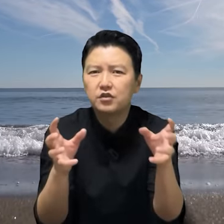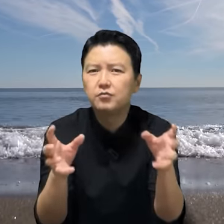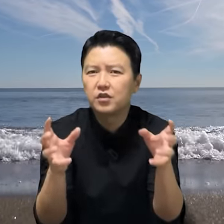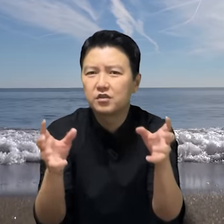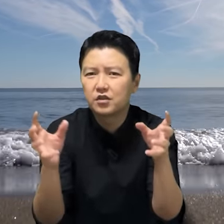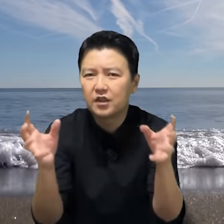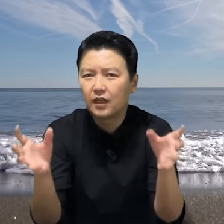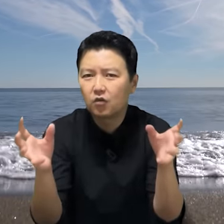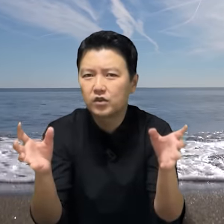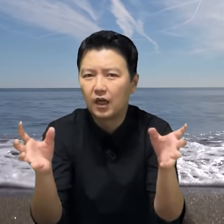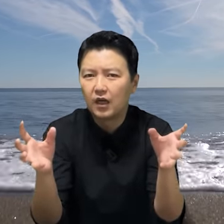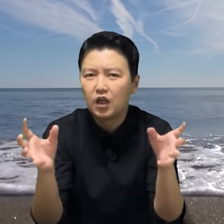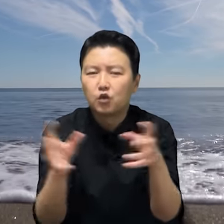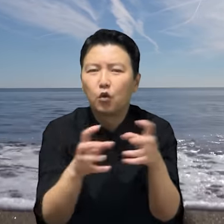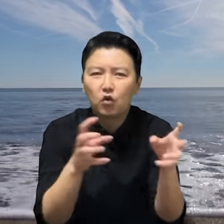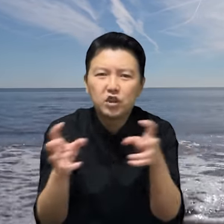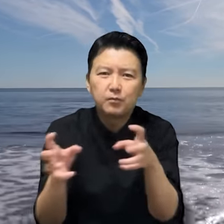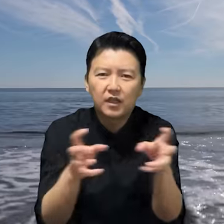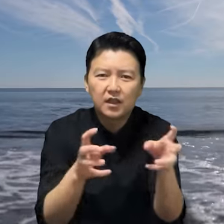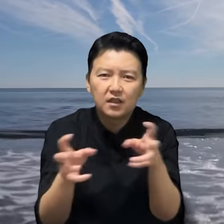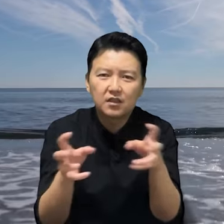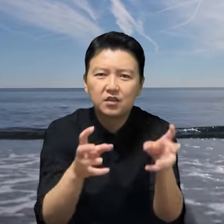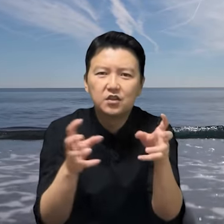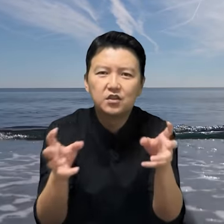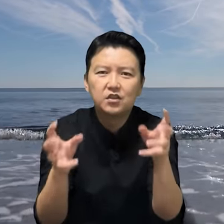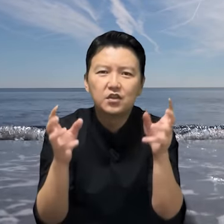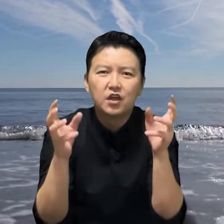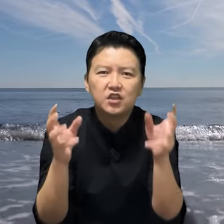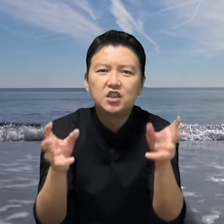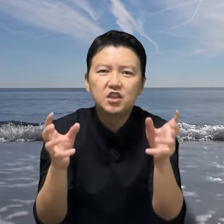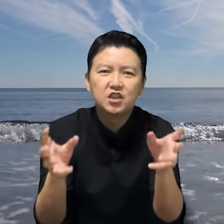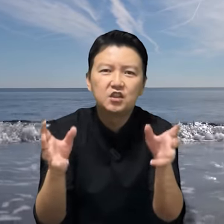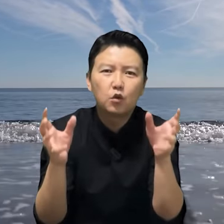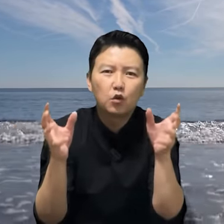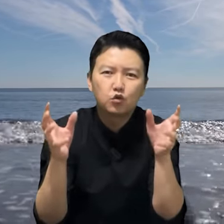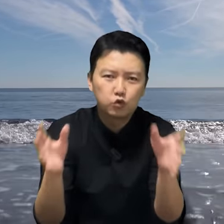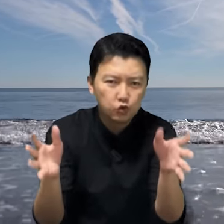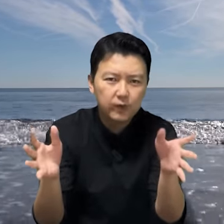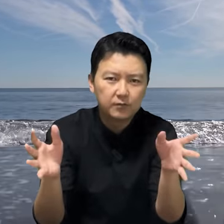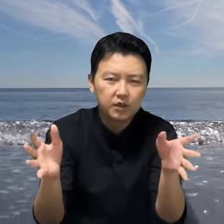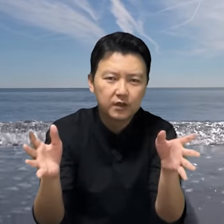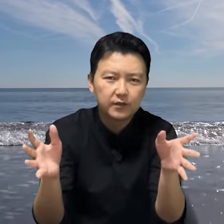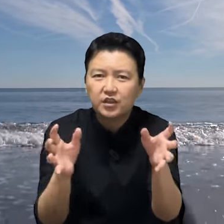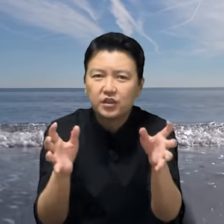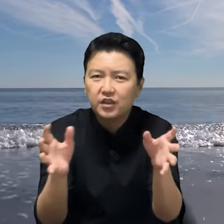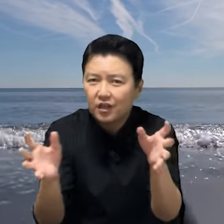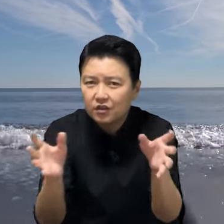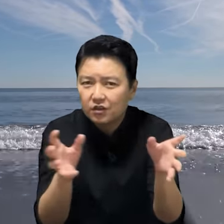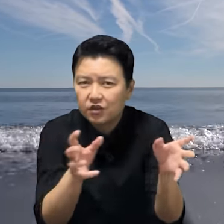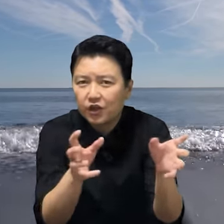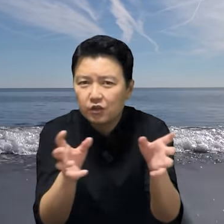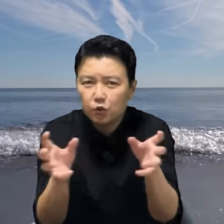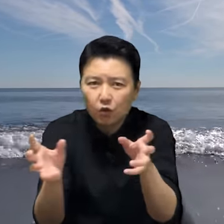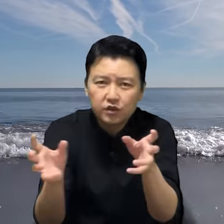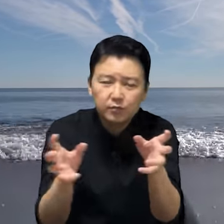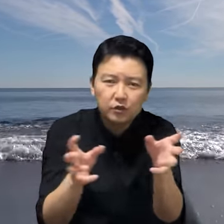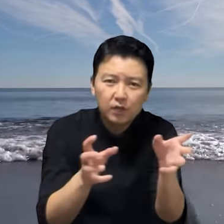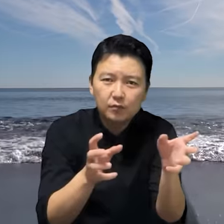음력설이 다가오자 돈이 바닥났던 그들은 찌시로 출발합니다. 이날 그들은 제일 좋은 집들만